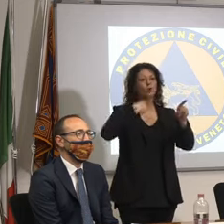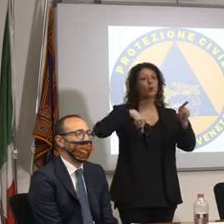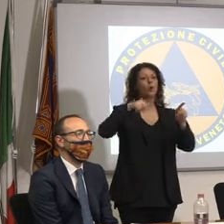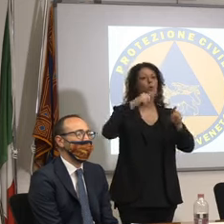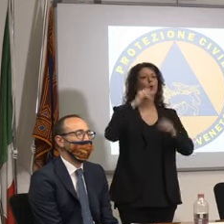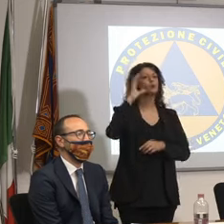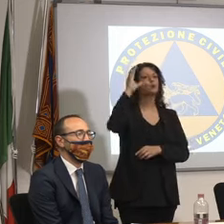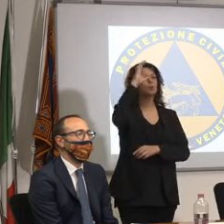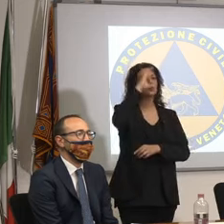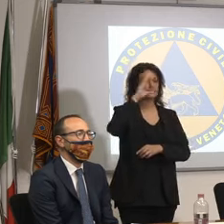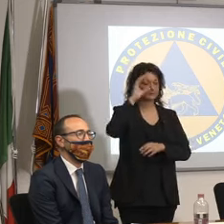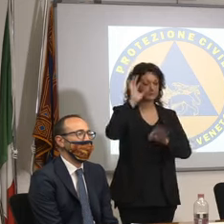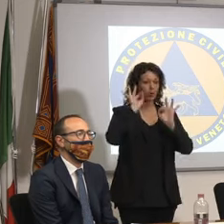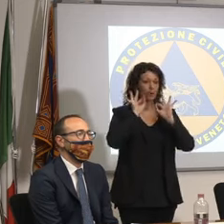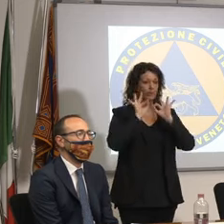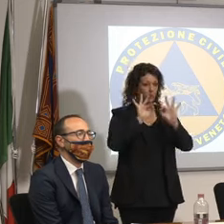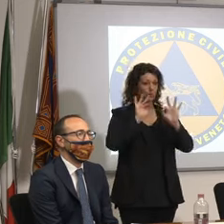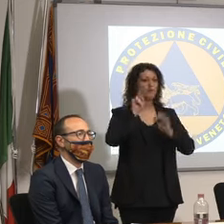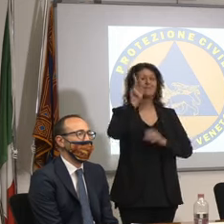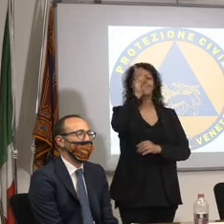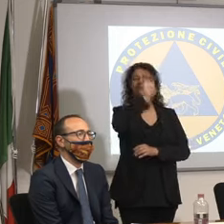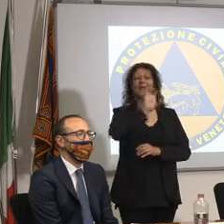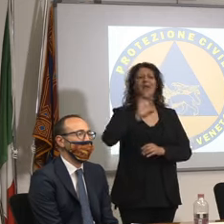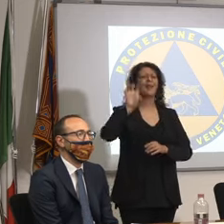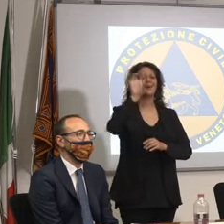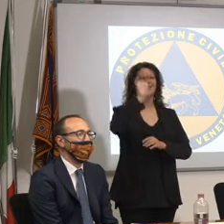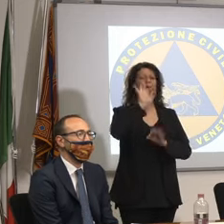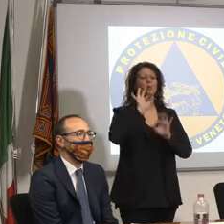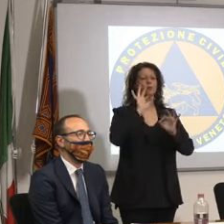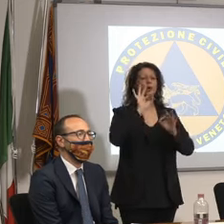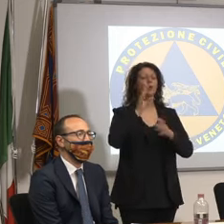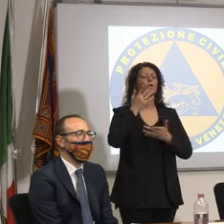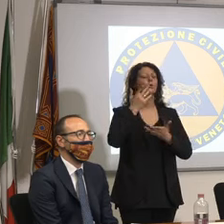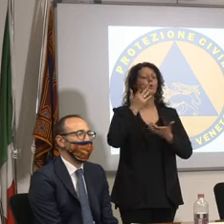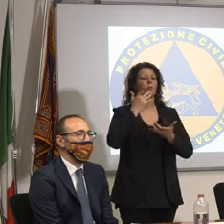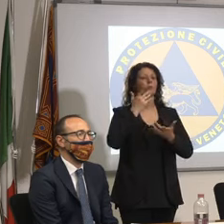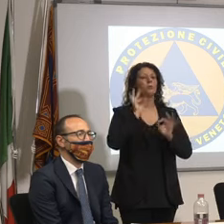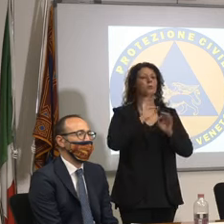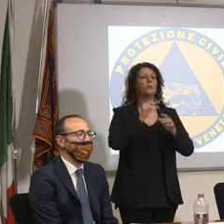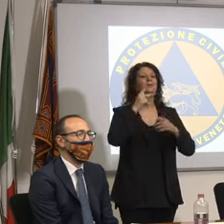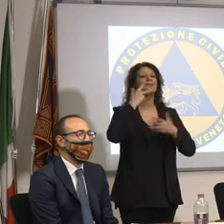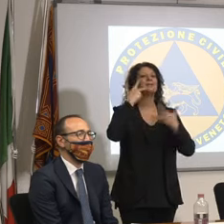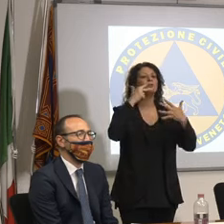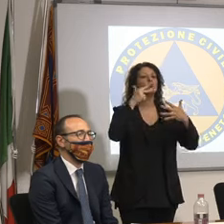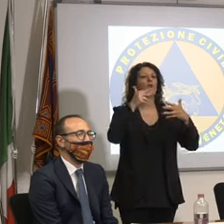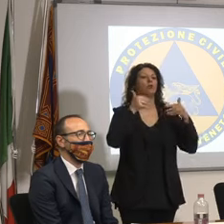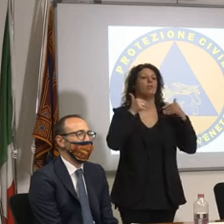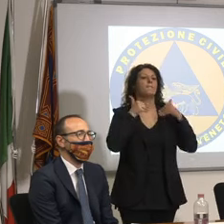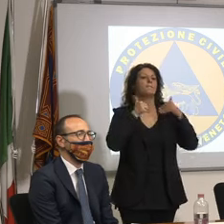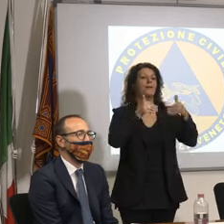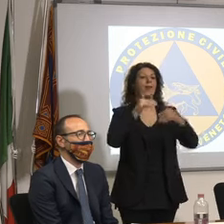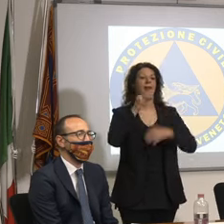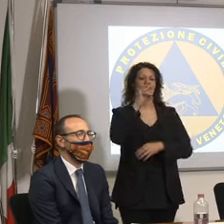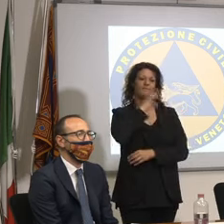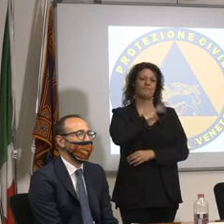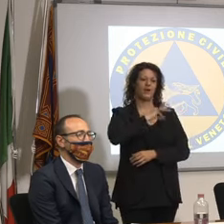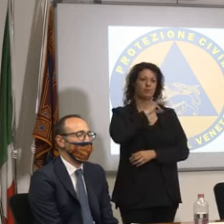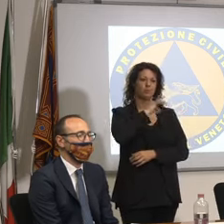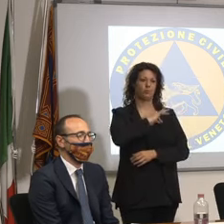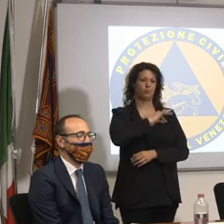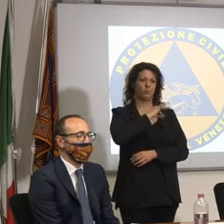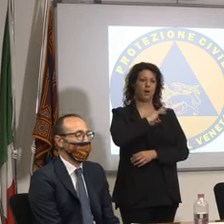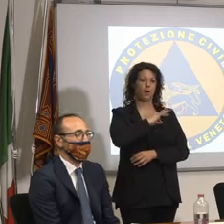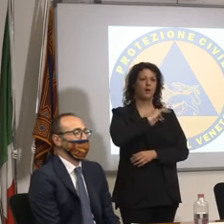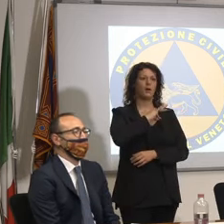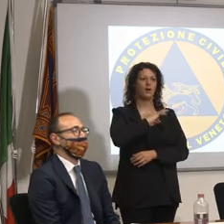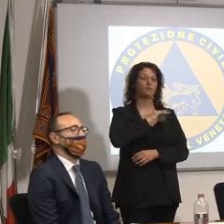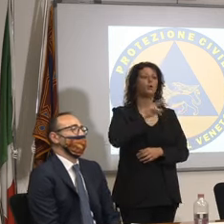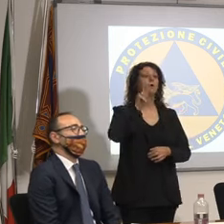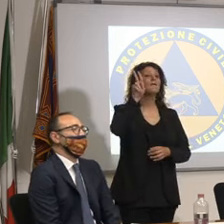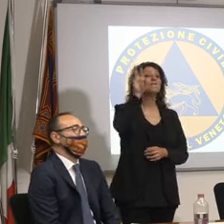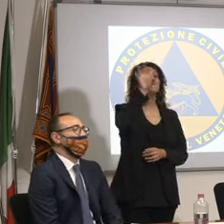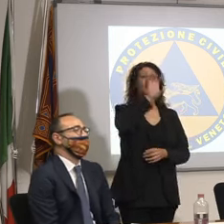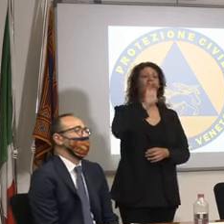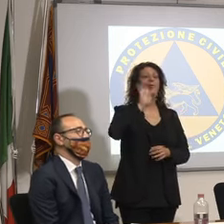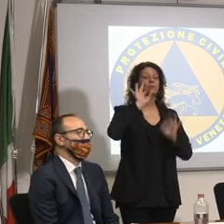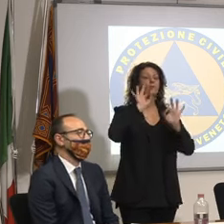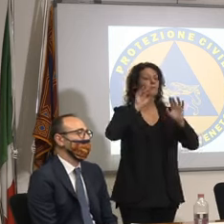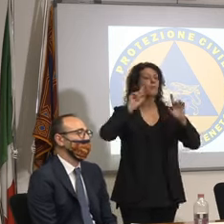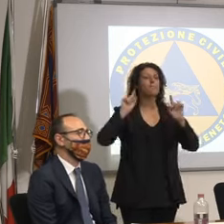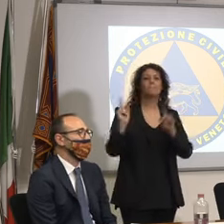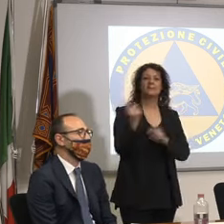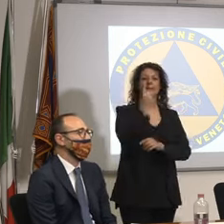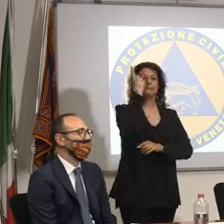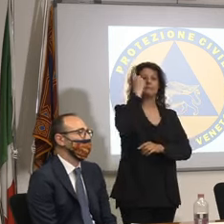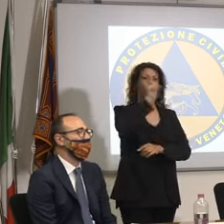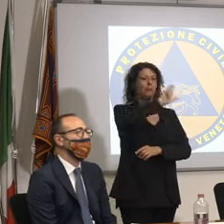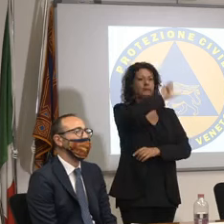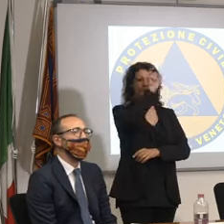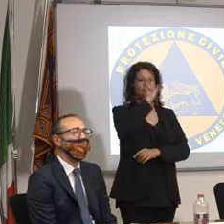prima industria in Veneto che vale 18 miliardi di fatturato e il Veneto è la prima realtà turistica d'Italia è